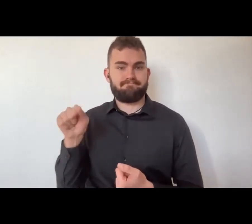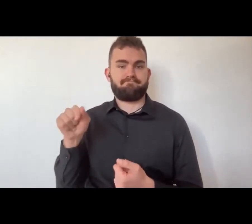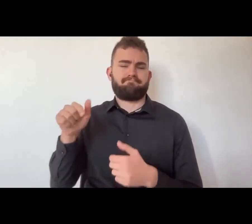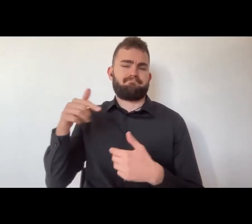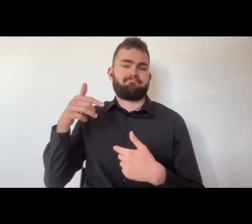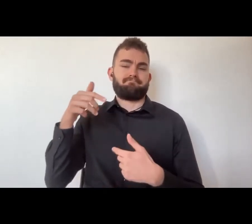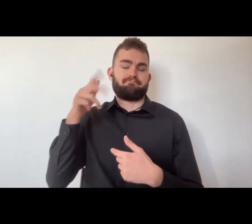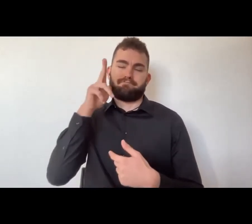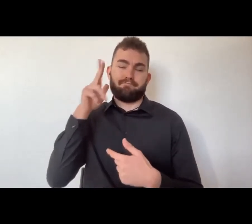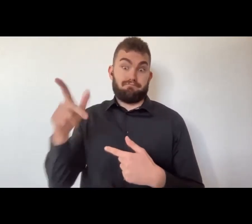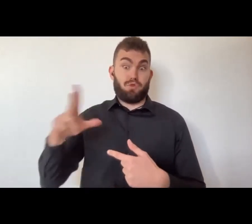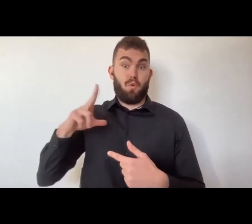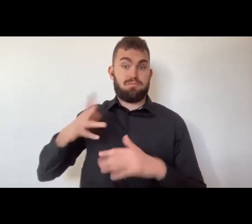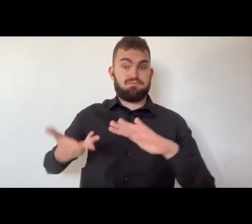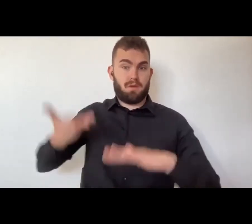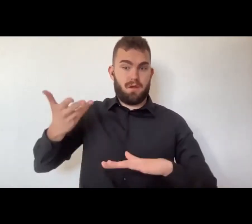merito,